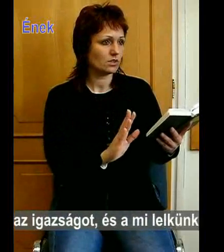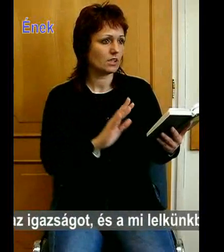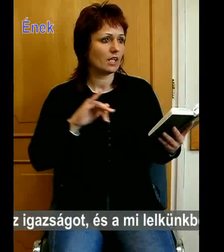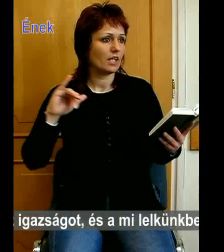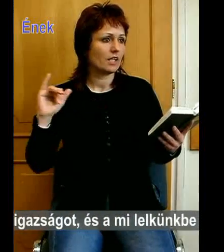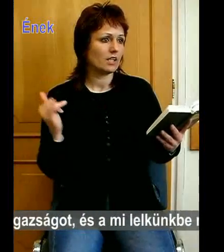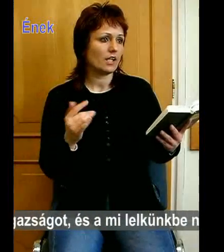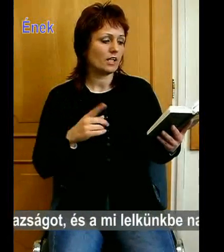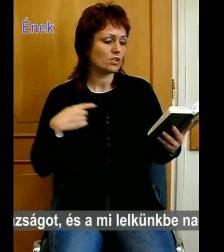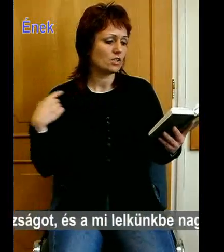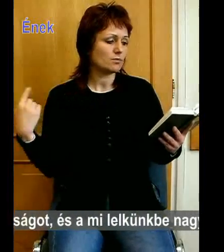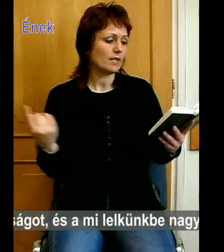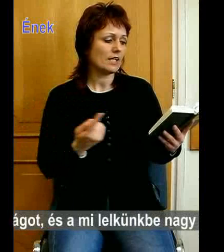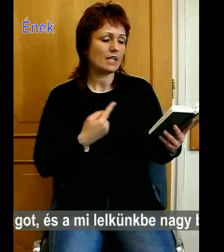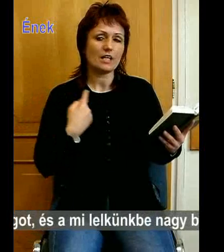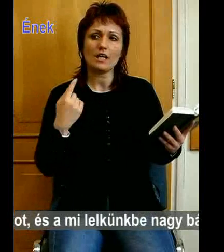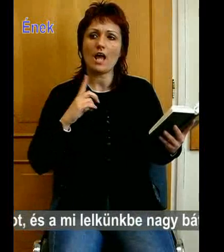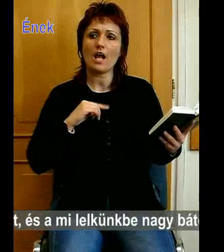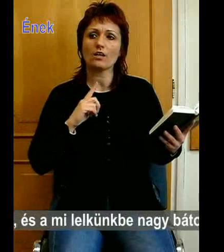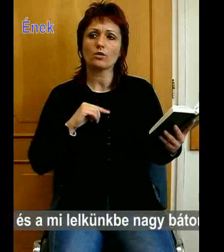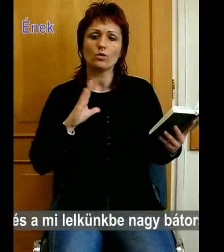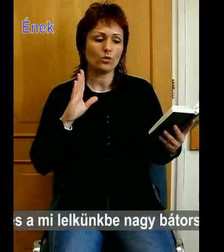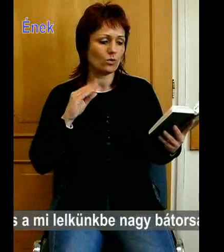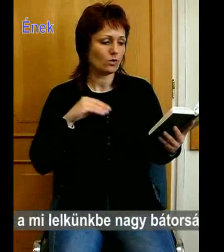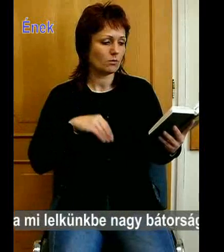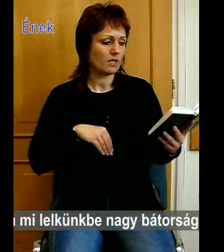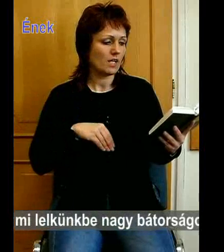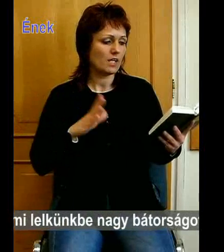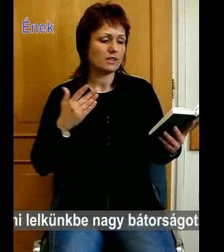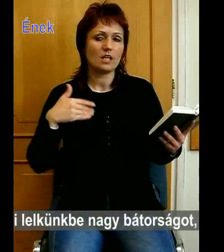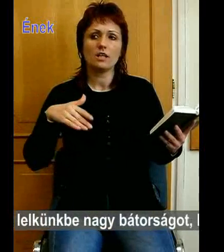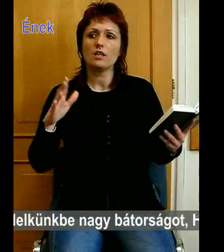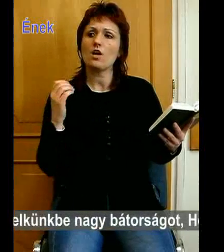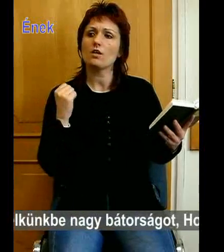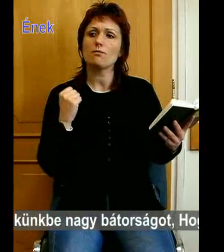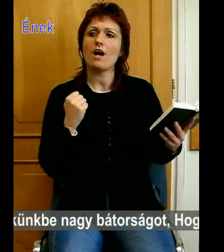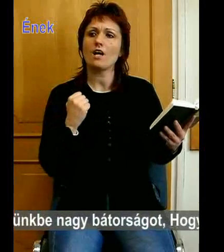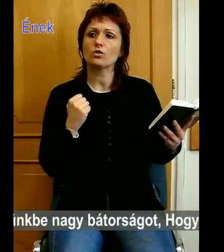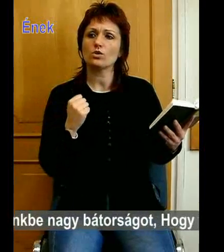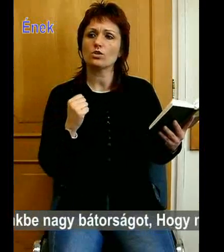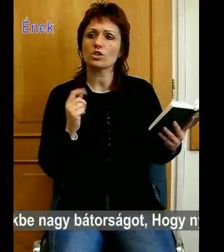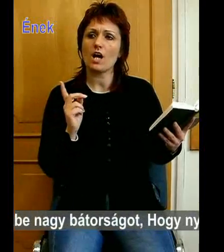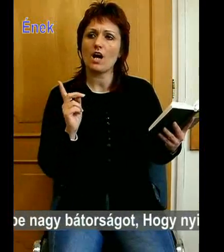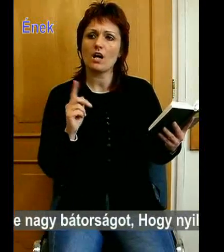Én csak te van a világosság.